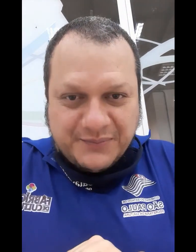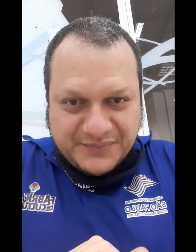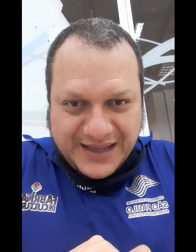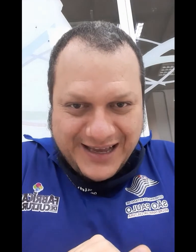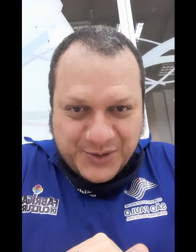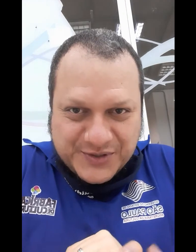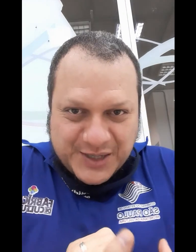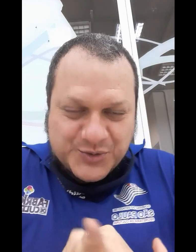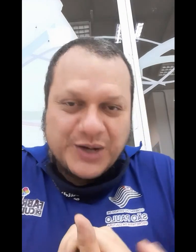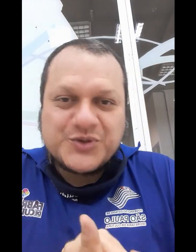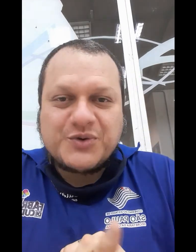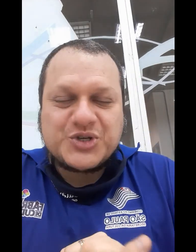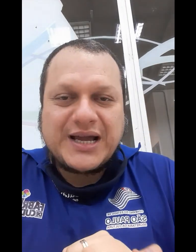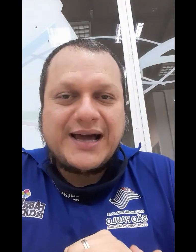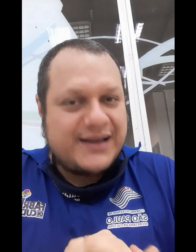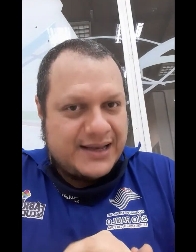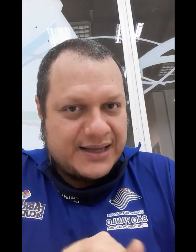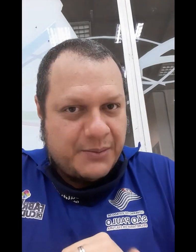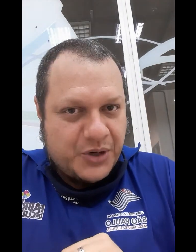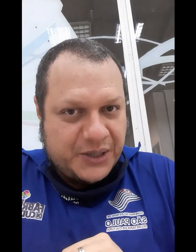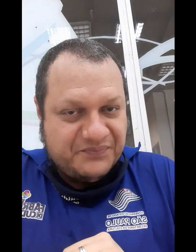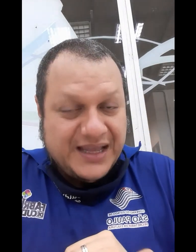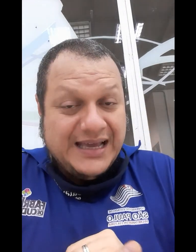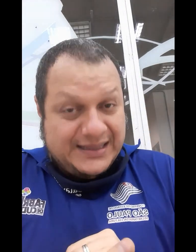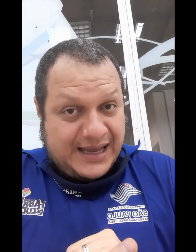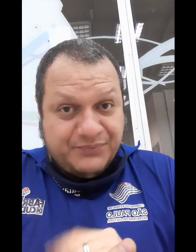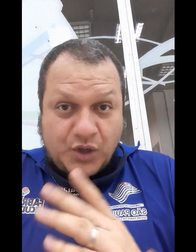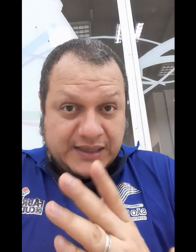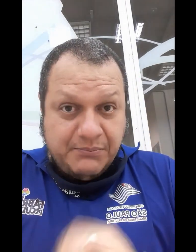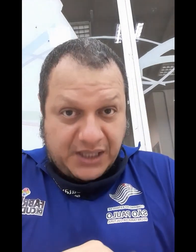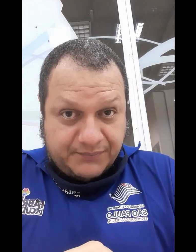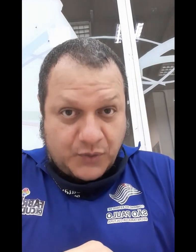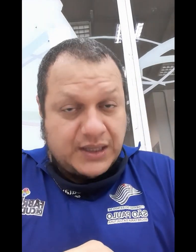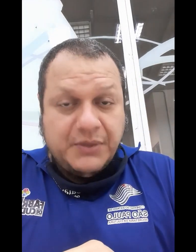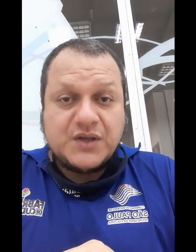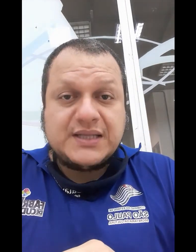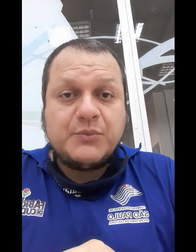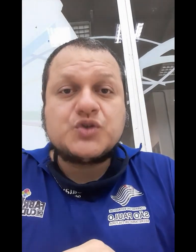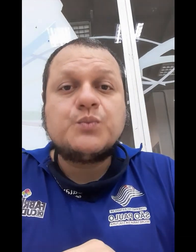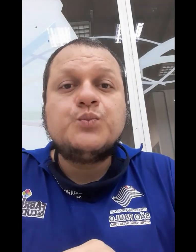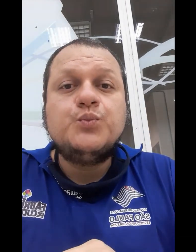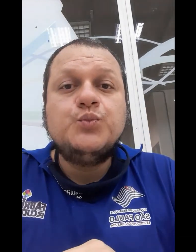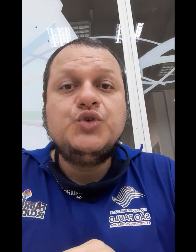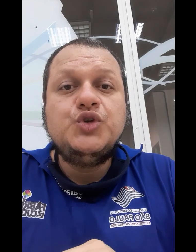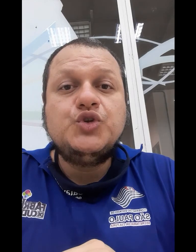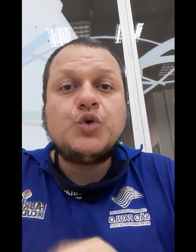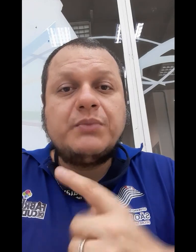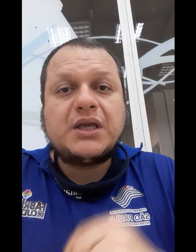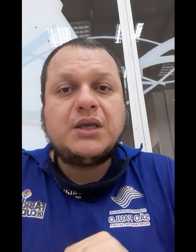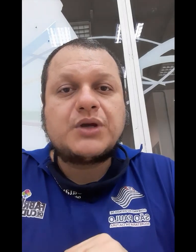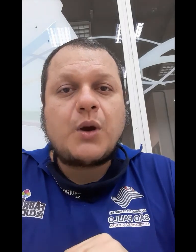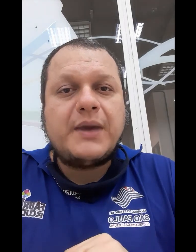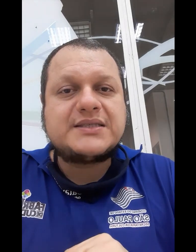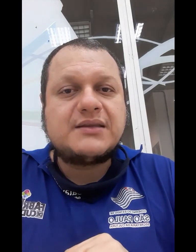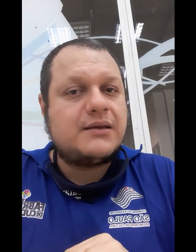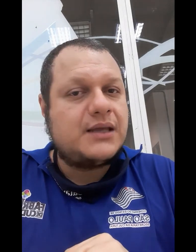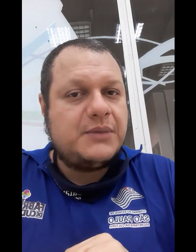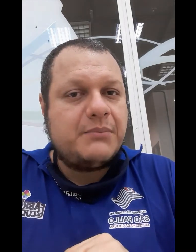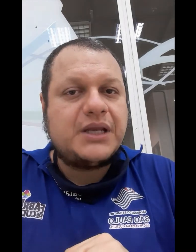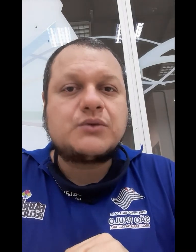não sei se os alunos vão chegar daqui a pouquinho, tá? Nota mi. Nota mi, temos um biquinho que começa e daí termina abrindo.